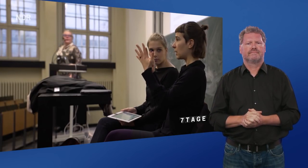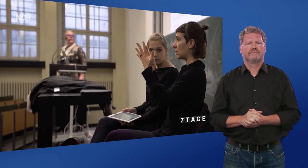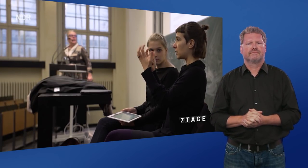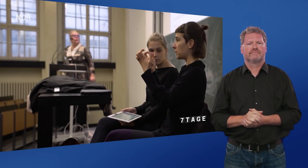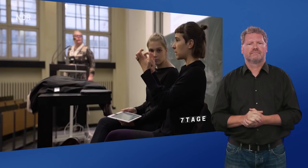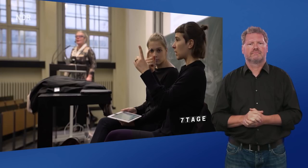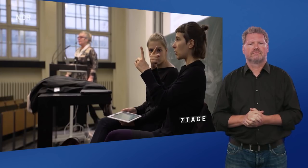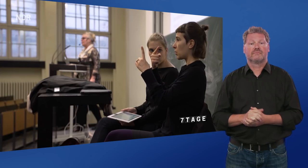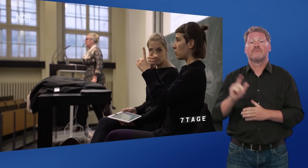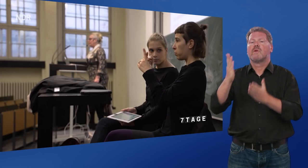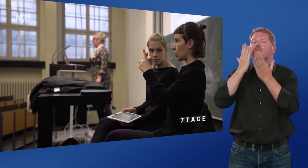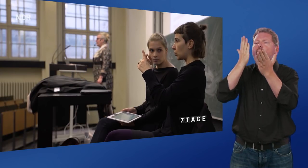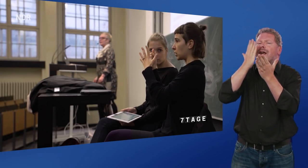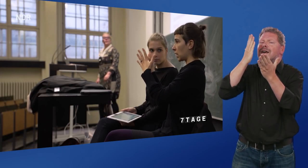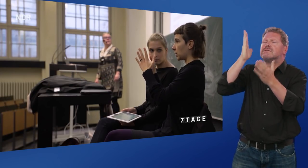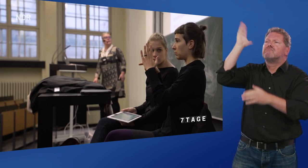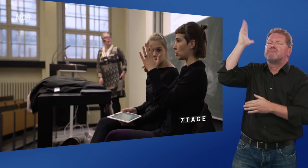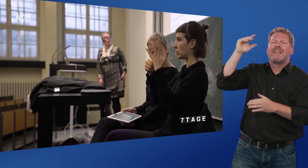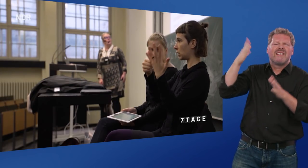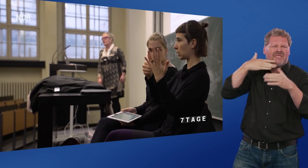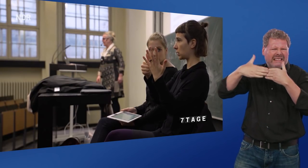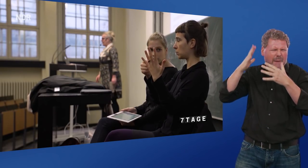Bei einer Vorlesung mit den ganzen Nebengeräuschen braucht sie aber Gebärdensprachdolmetscher.